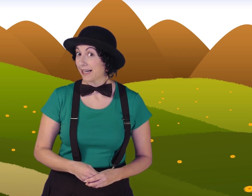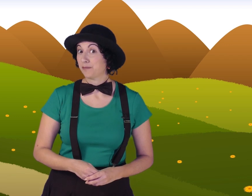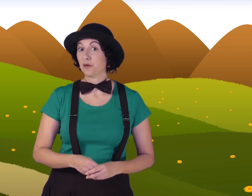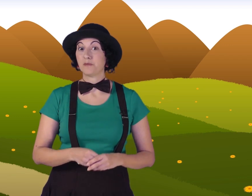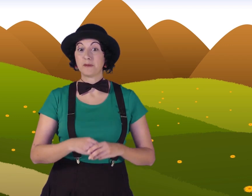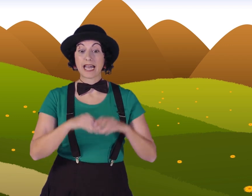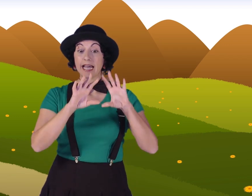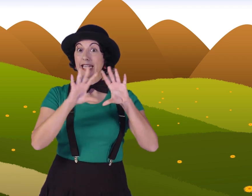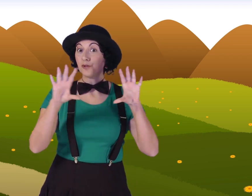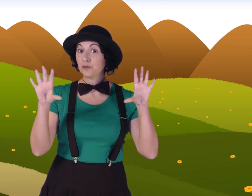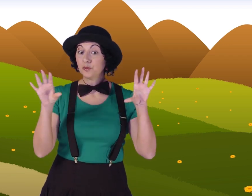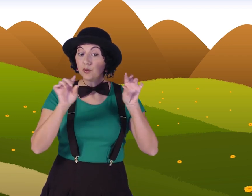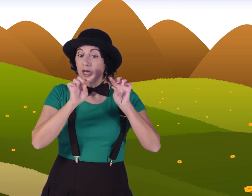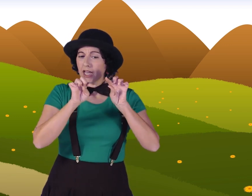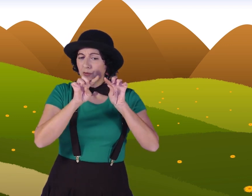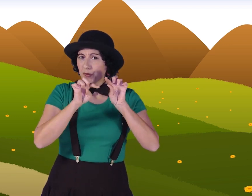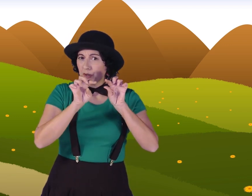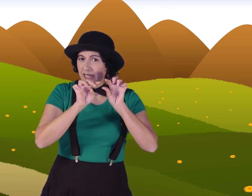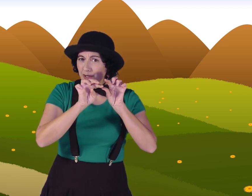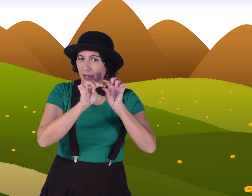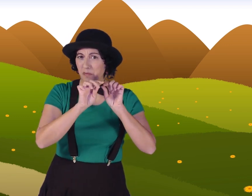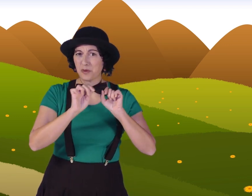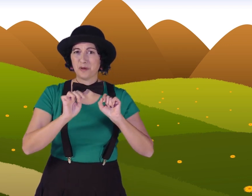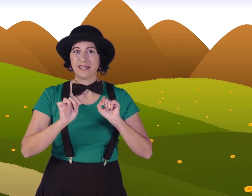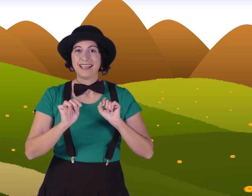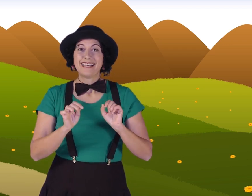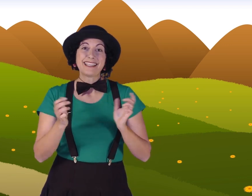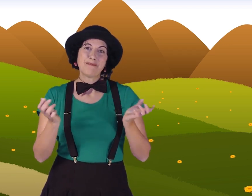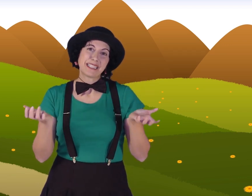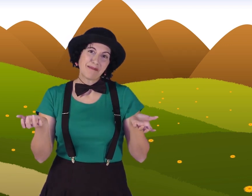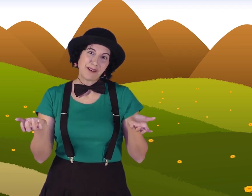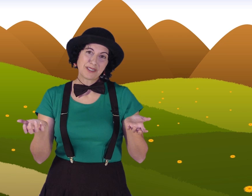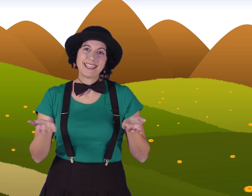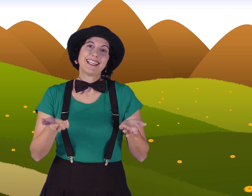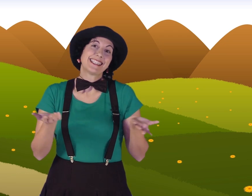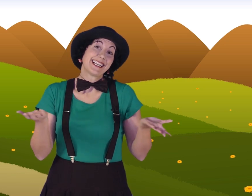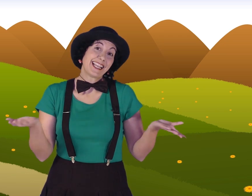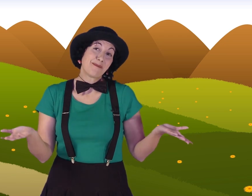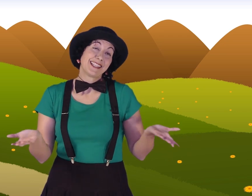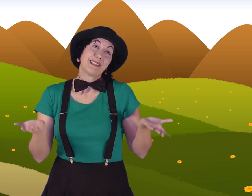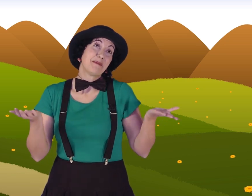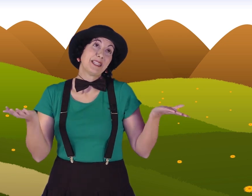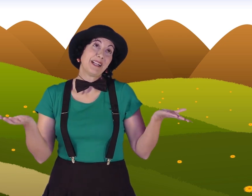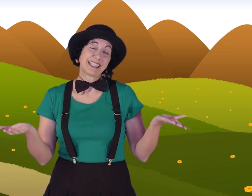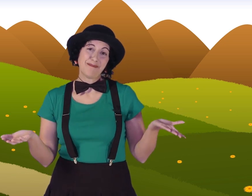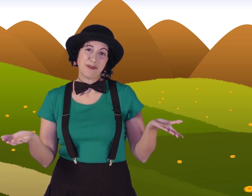campo vivía en un muro, en un agujerito del muro. Y así pasaban los días tranquilamente viviendo en el campo.